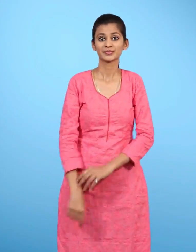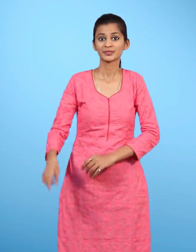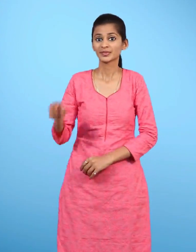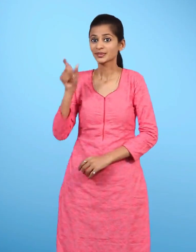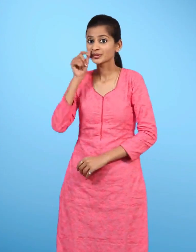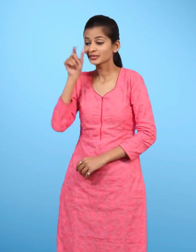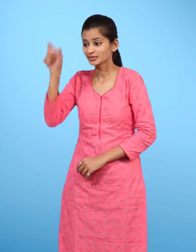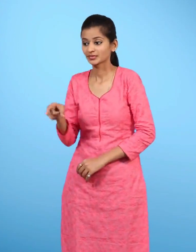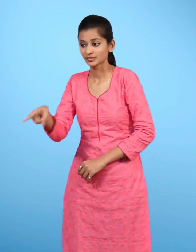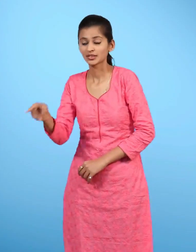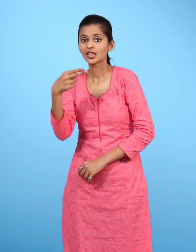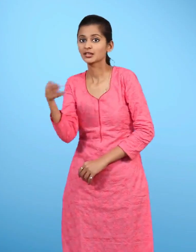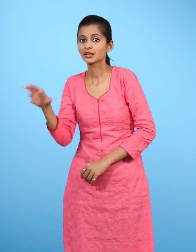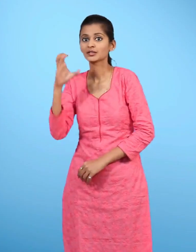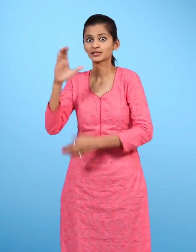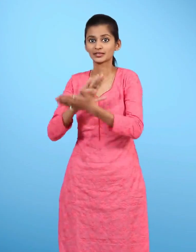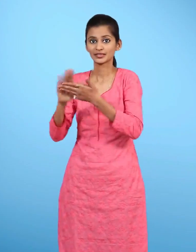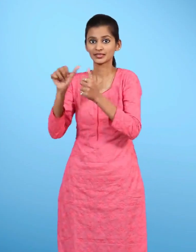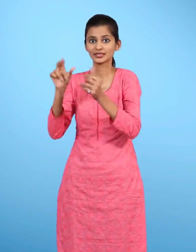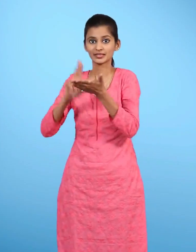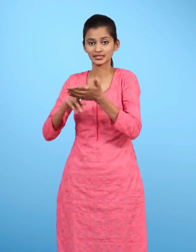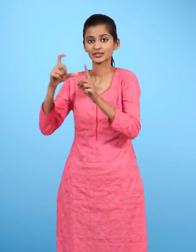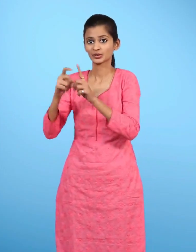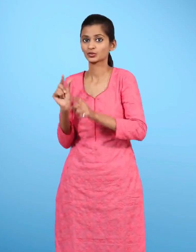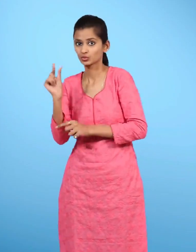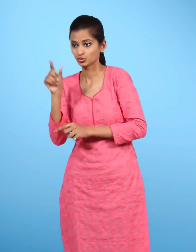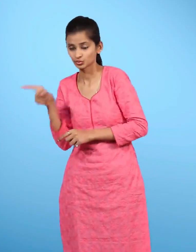चन्दू धोबी अपने गधे का बहुत ध्यान रखता है